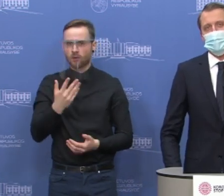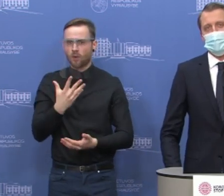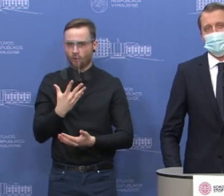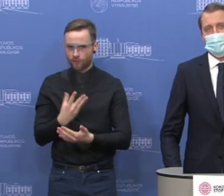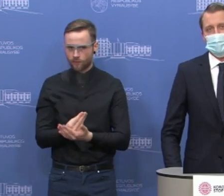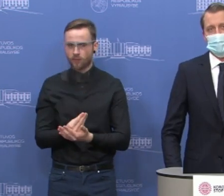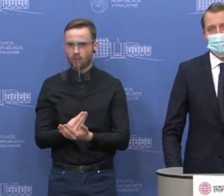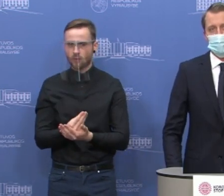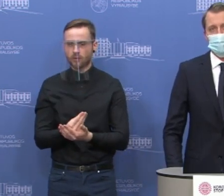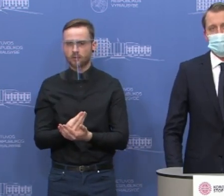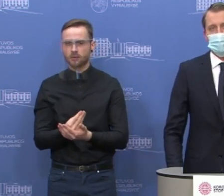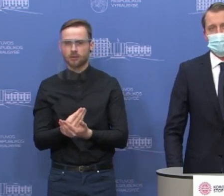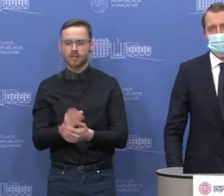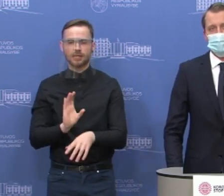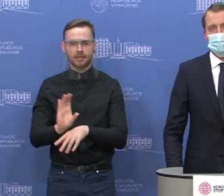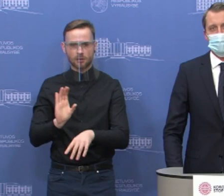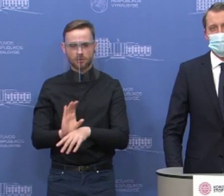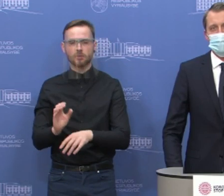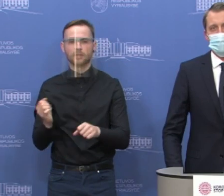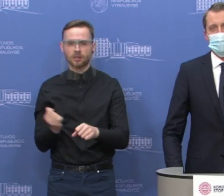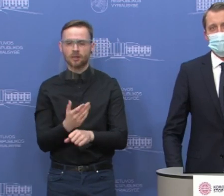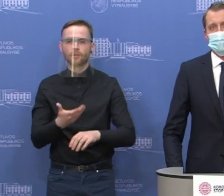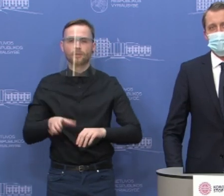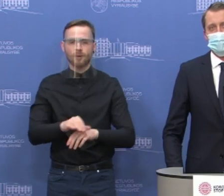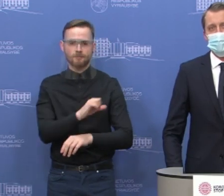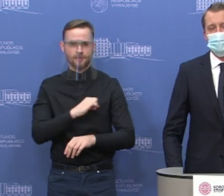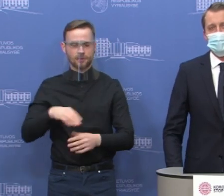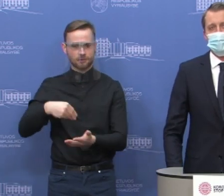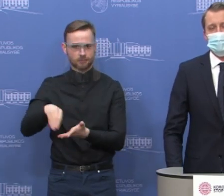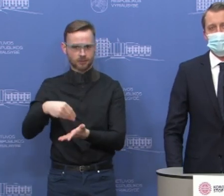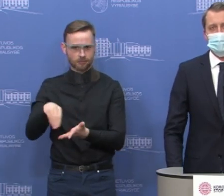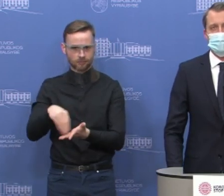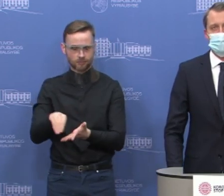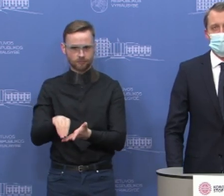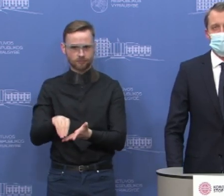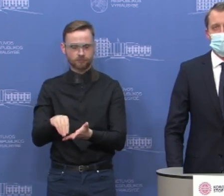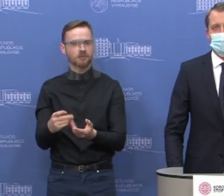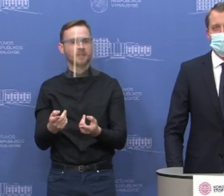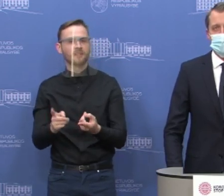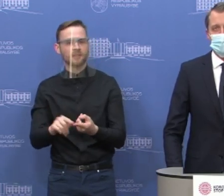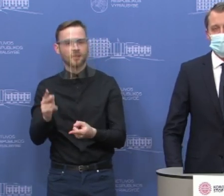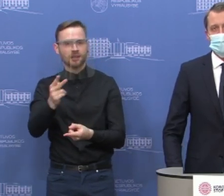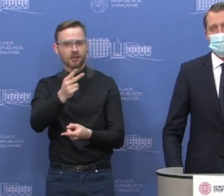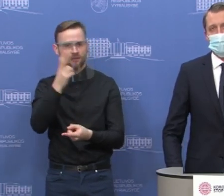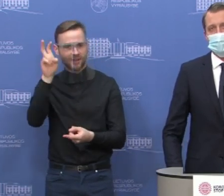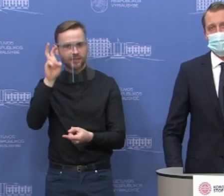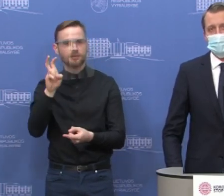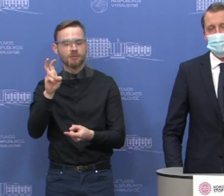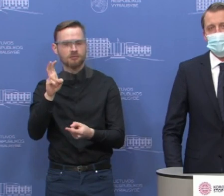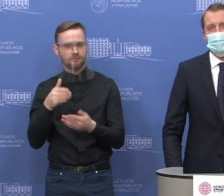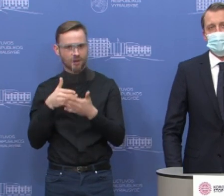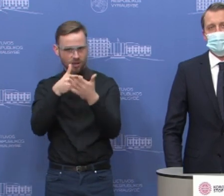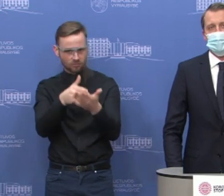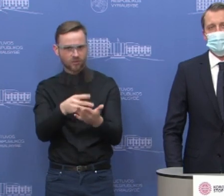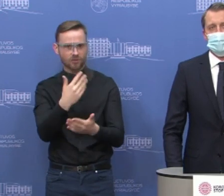būtų, kaip įmanoma, daugiau perkama, bet čia yra ne tik turbūt valstybės paramos priemonės, bet taip pat